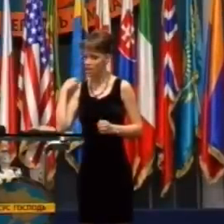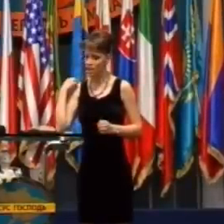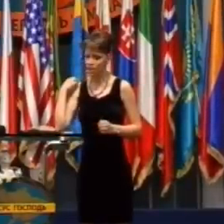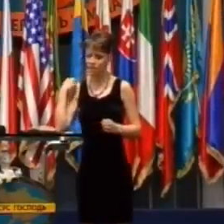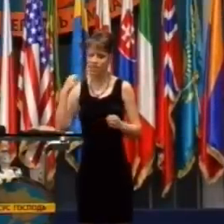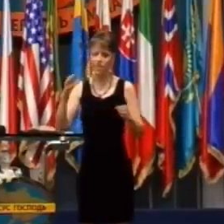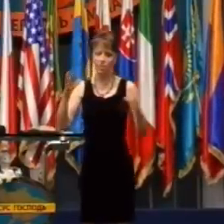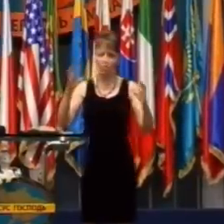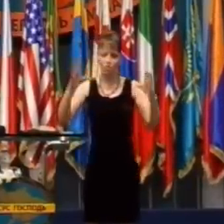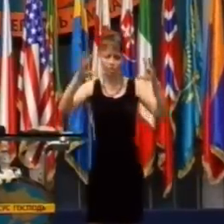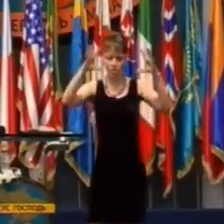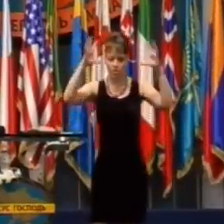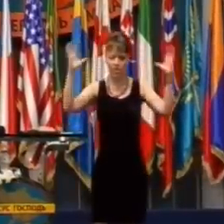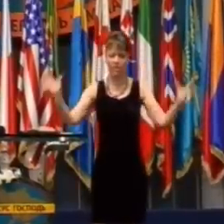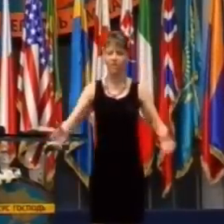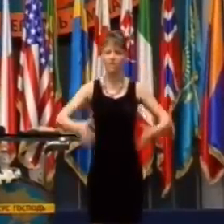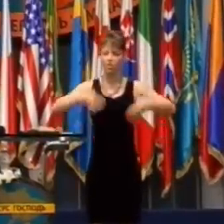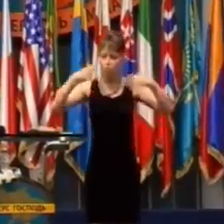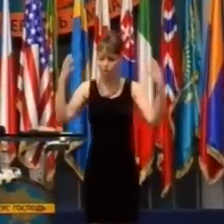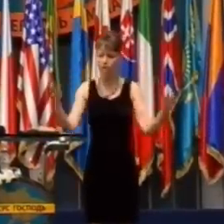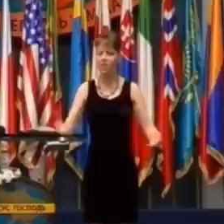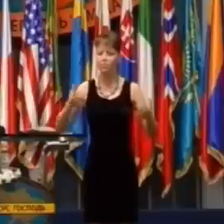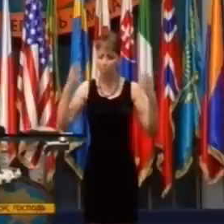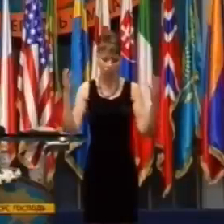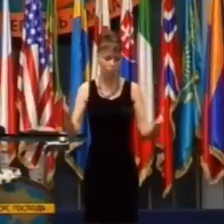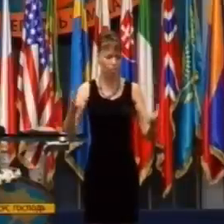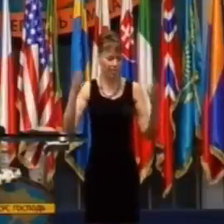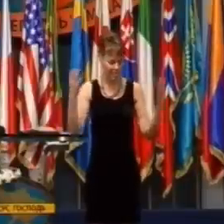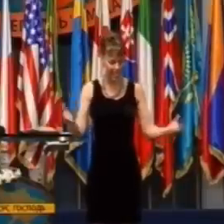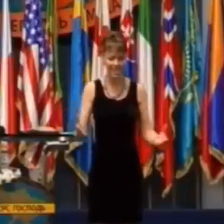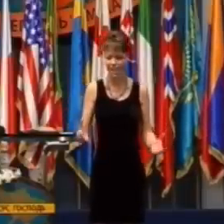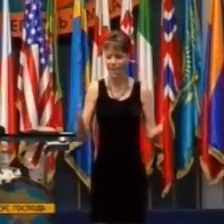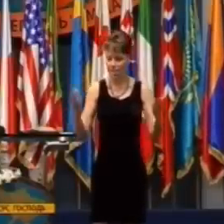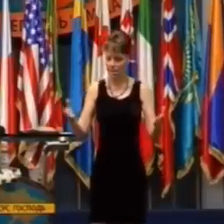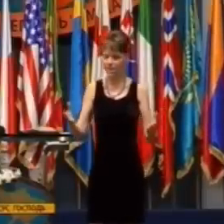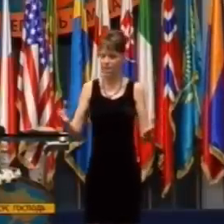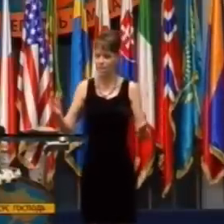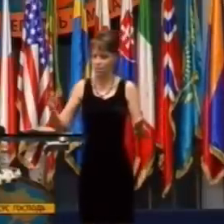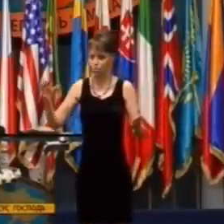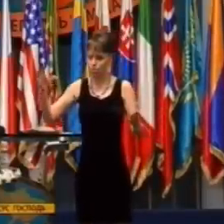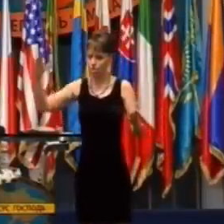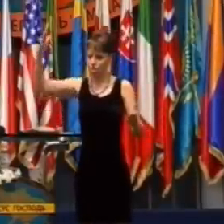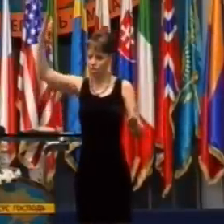že steny fungovali ako fotografické platne.